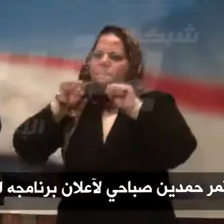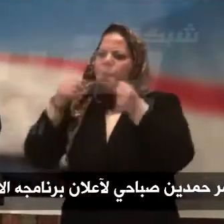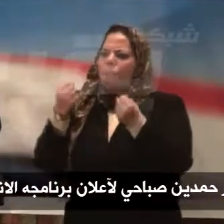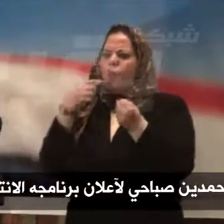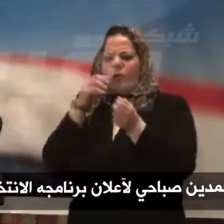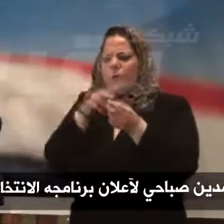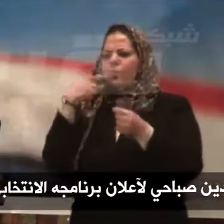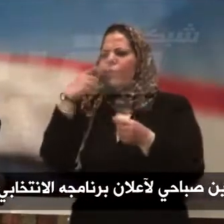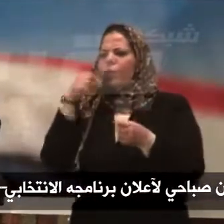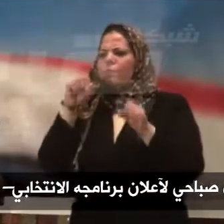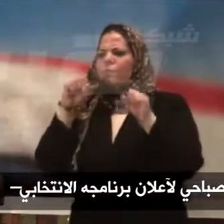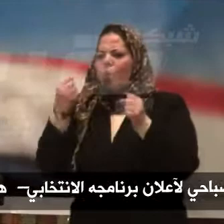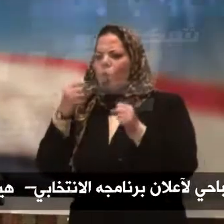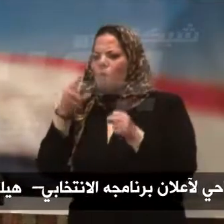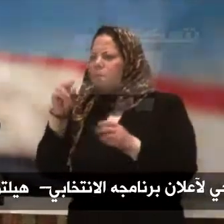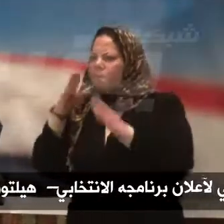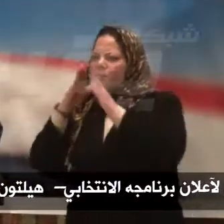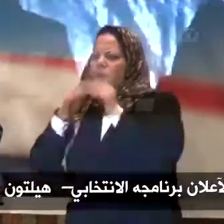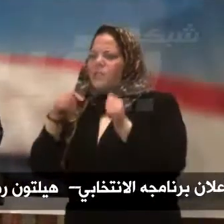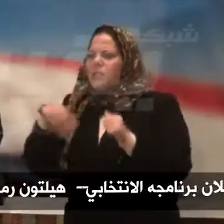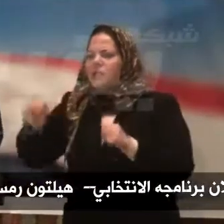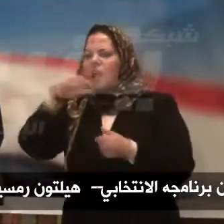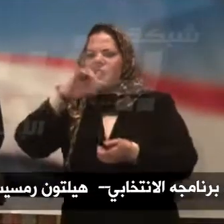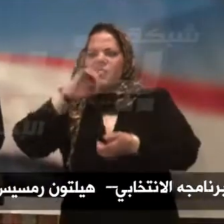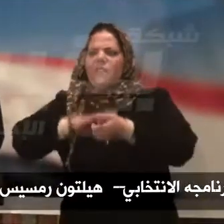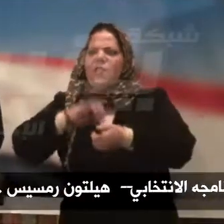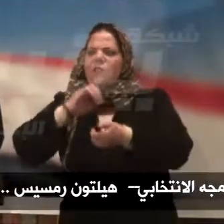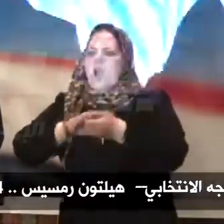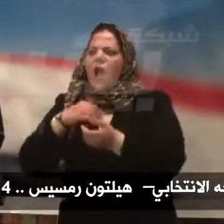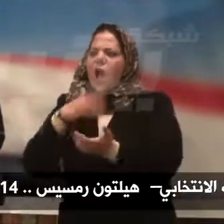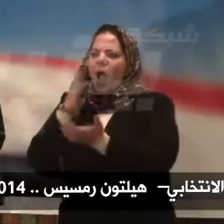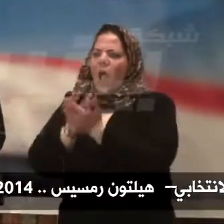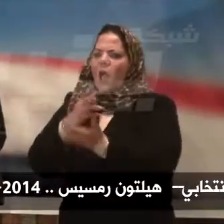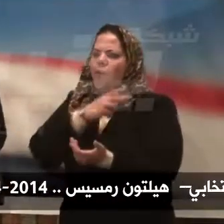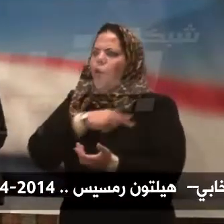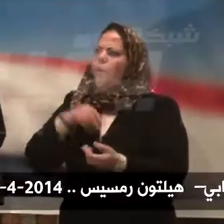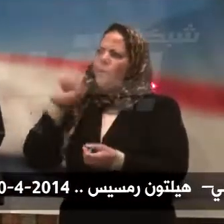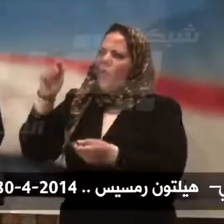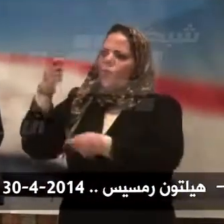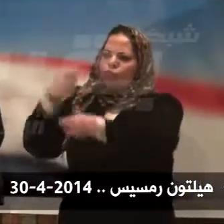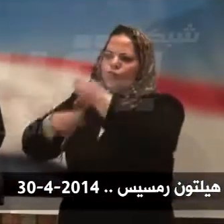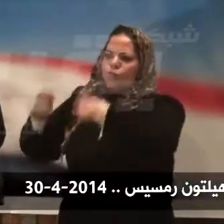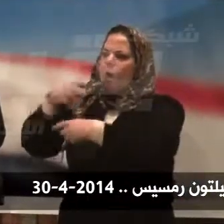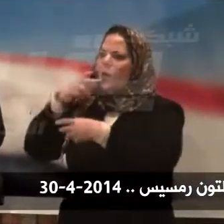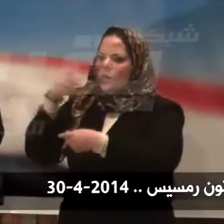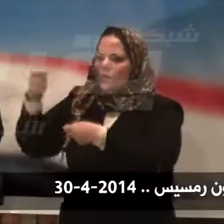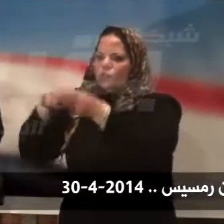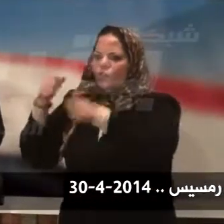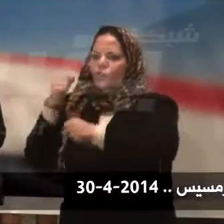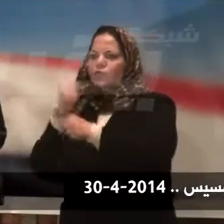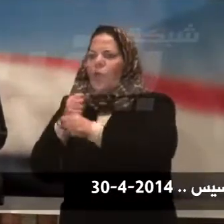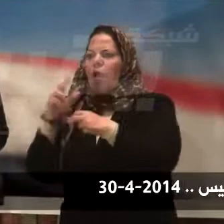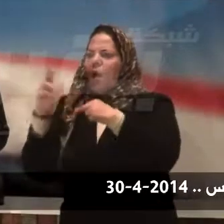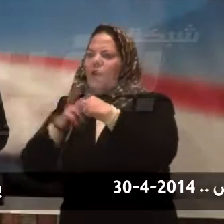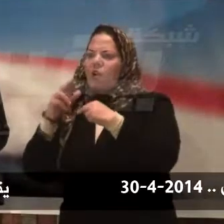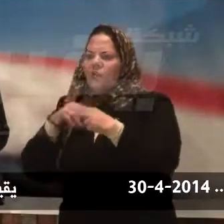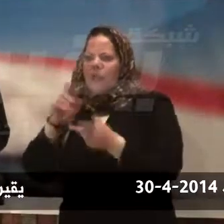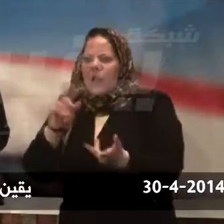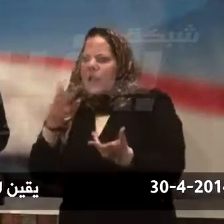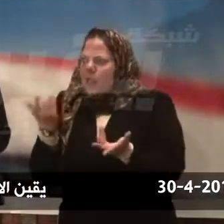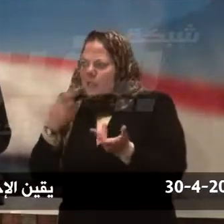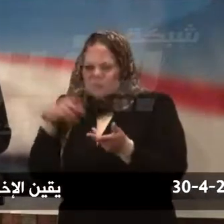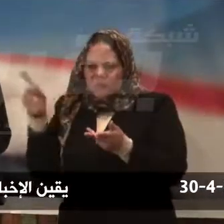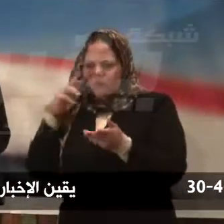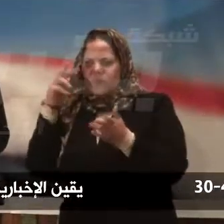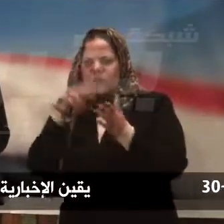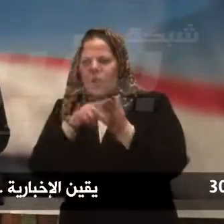طعن المصريين على الاتفاقات بين الحكومة والمستثمرين قانون لا اصل دستور له ولا